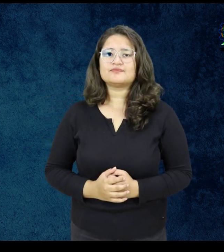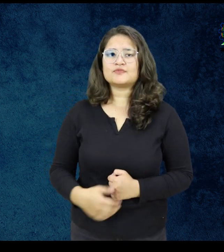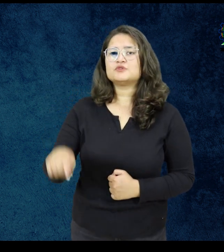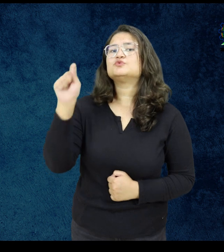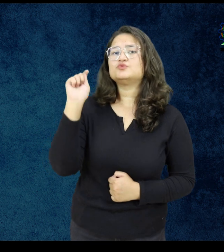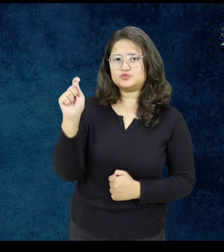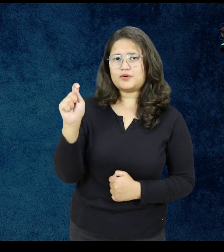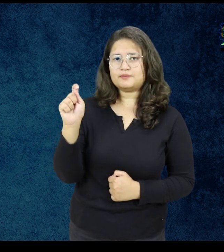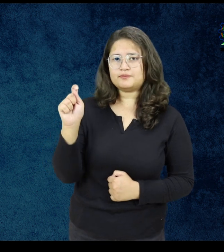काम